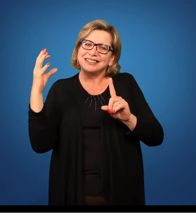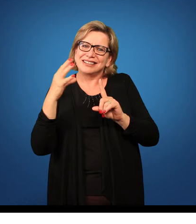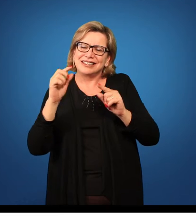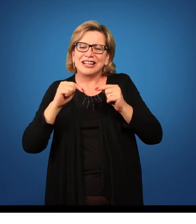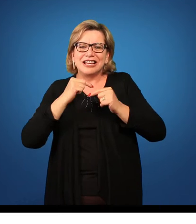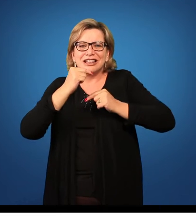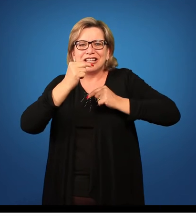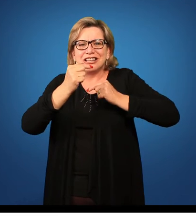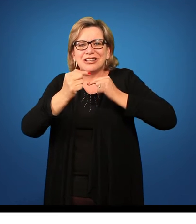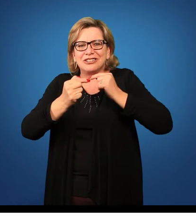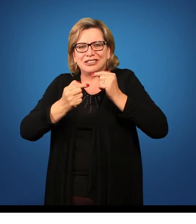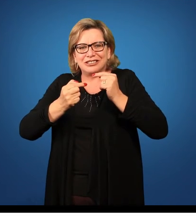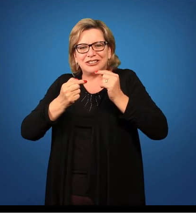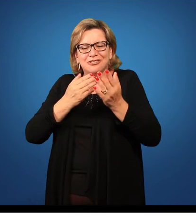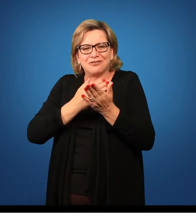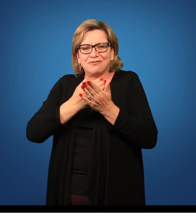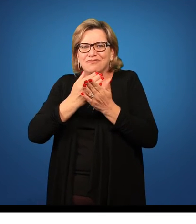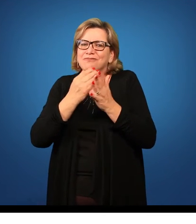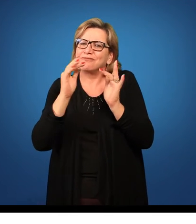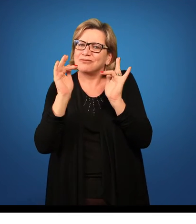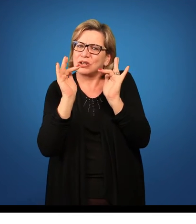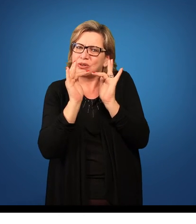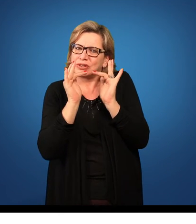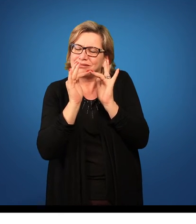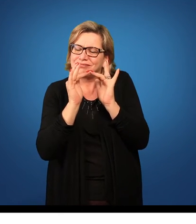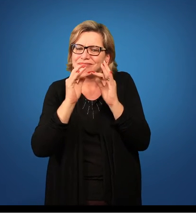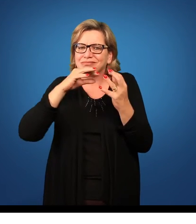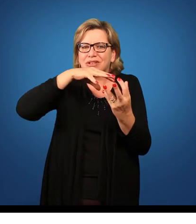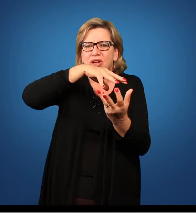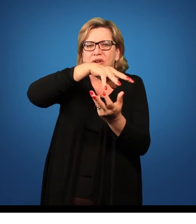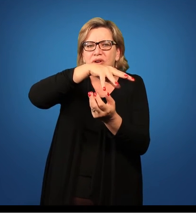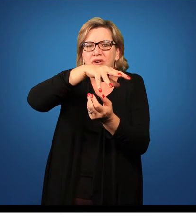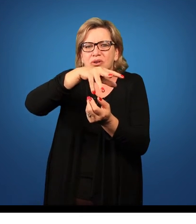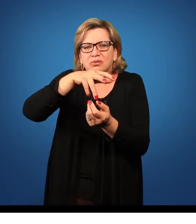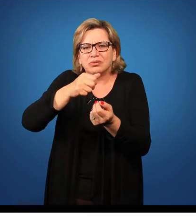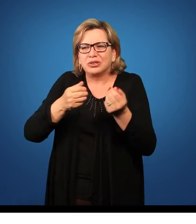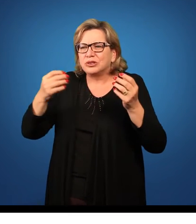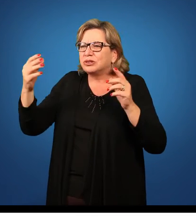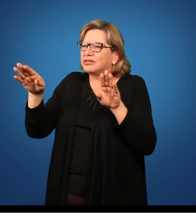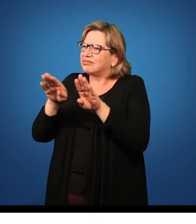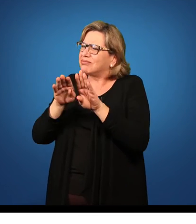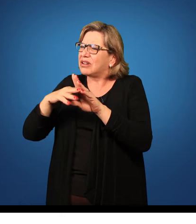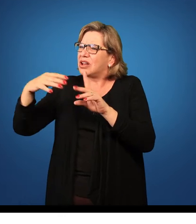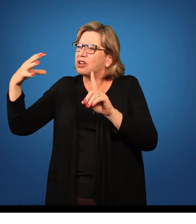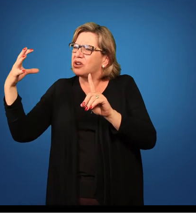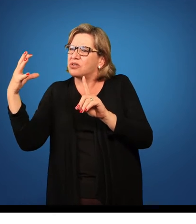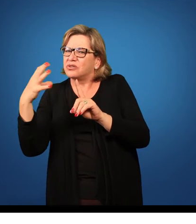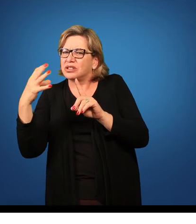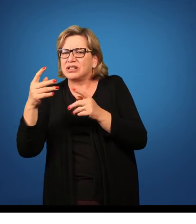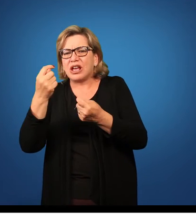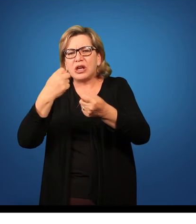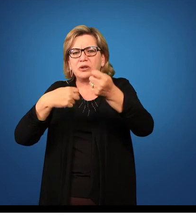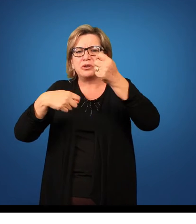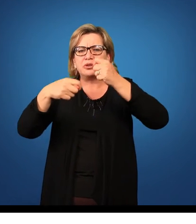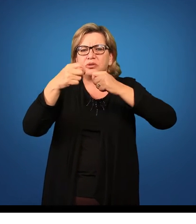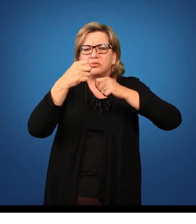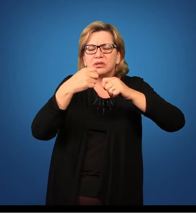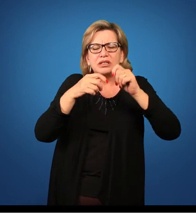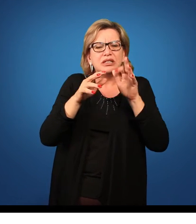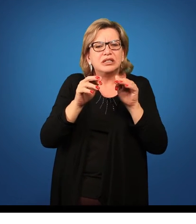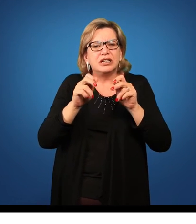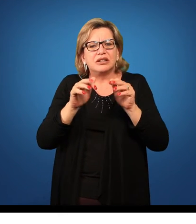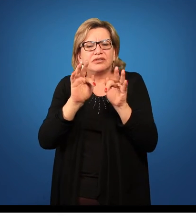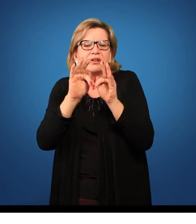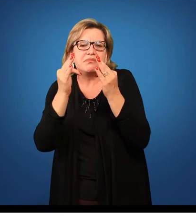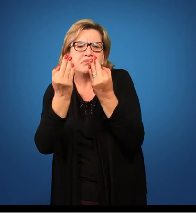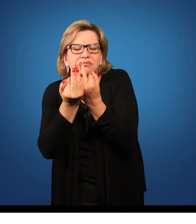posteriormente nascemos e entramos em contato com o meio ambiente e todas as suas influências, o contexto econômico, a estrutura afetiva